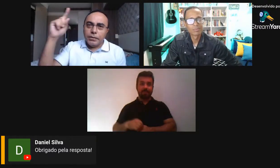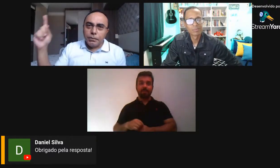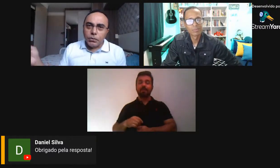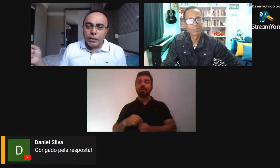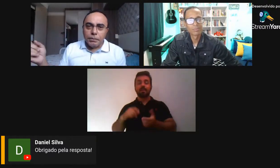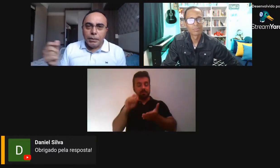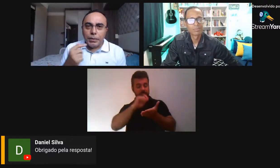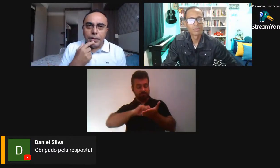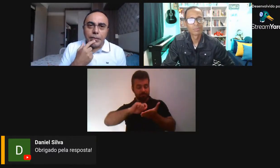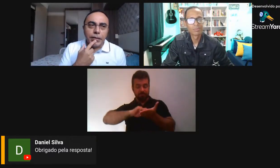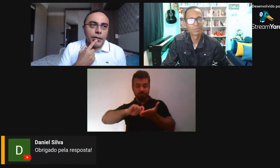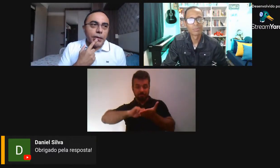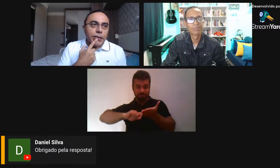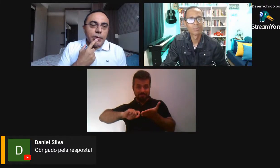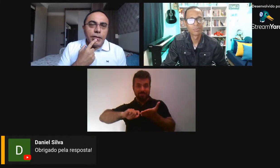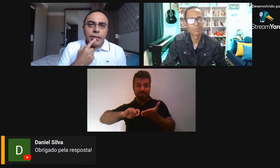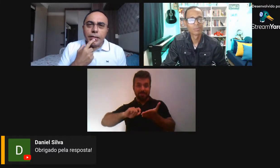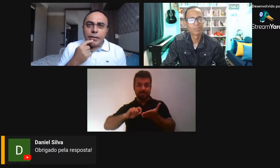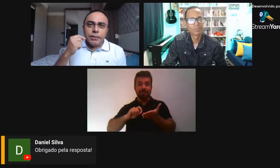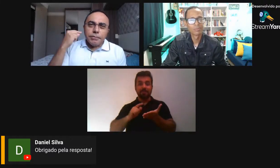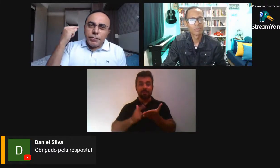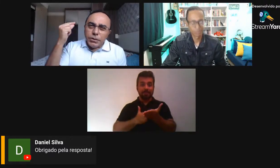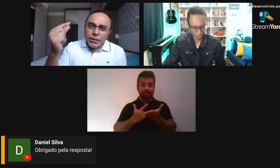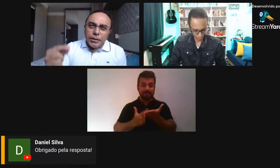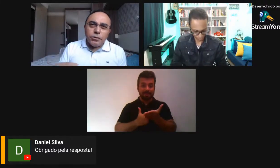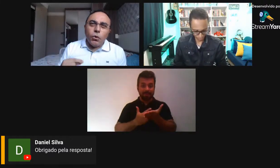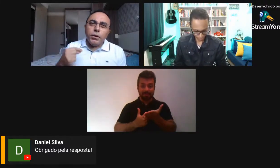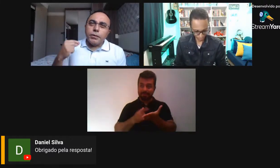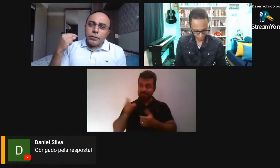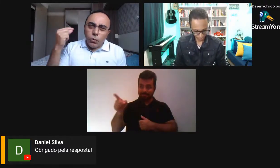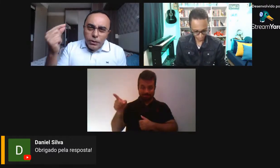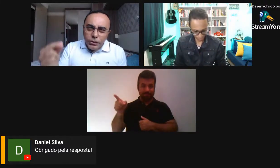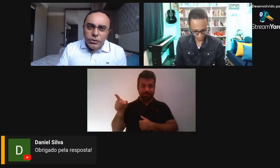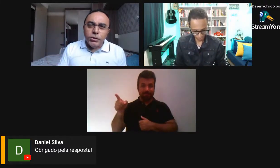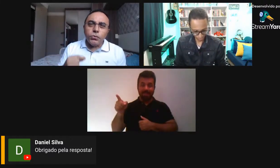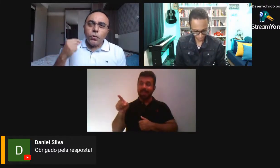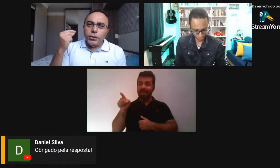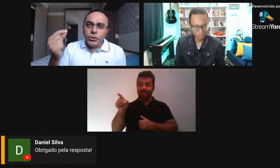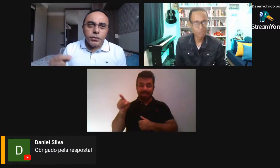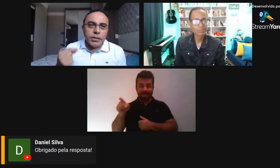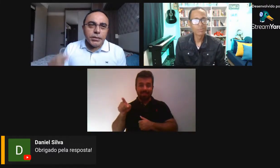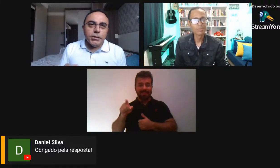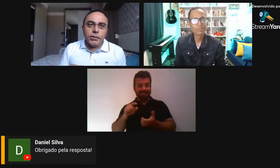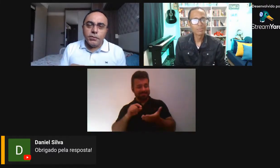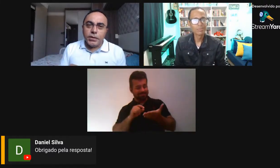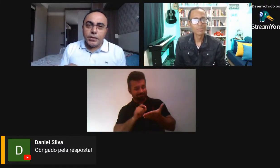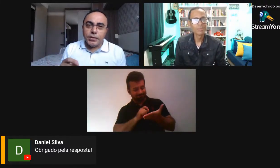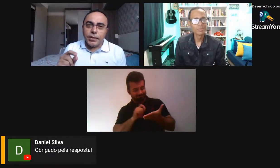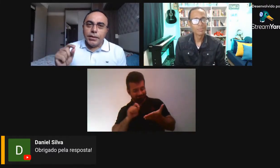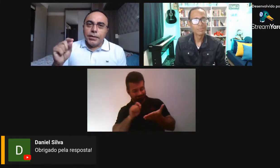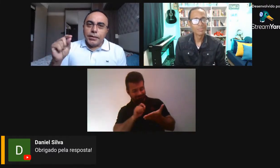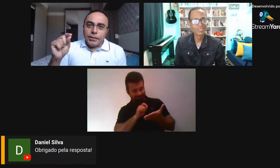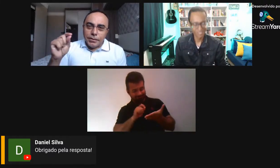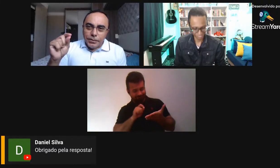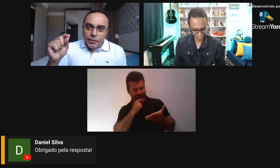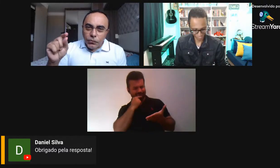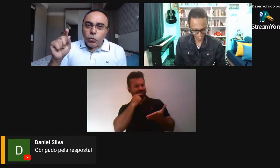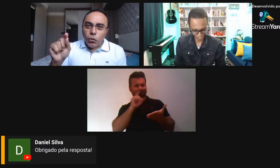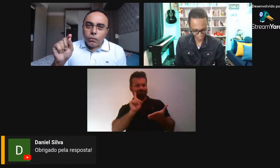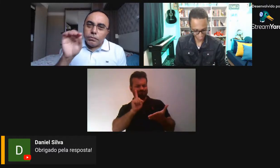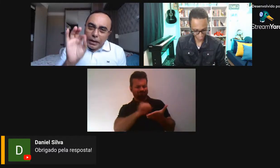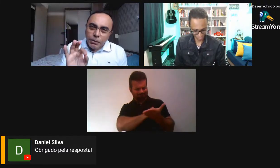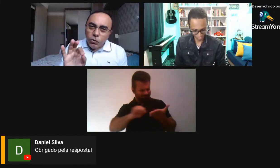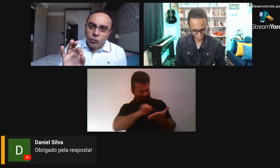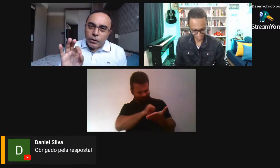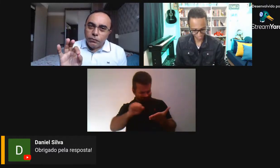começado, terminou na pandemia, e ele diz que ele corrigiu, corrigiu incessantes vezes, e